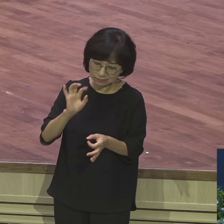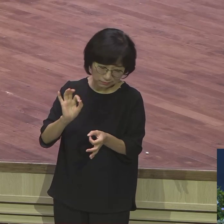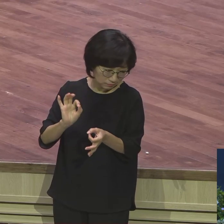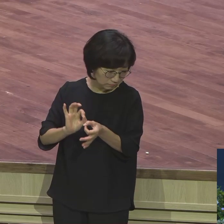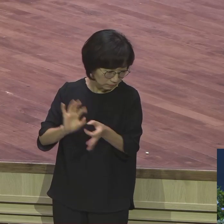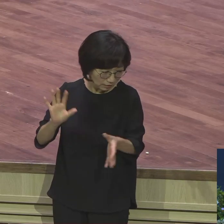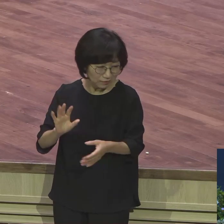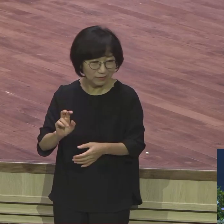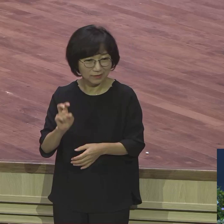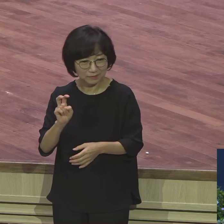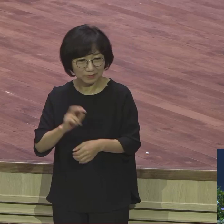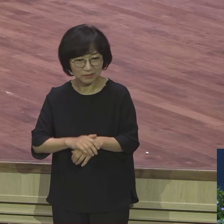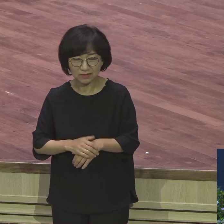화가 날 정도로